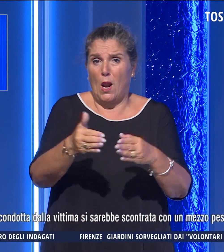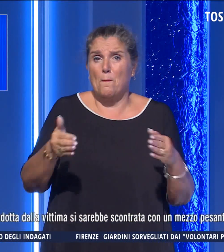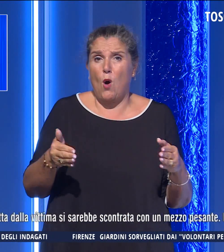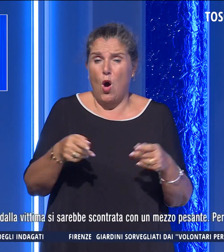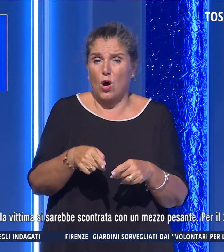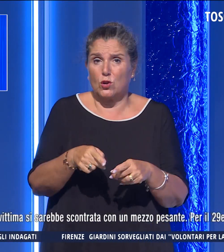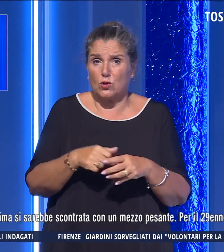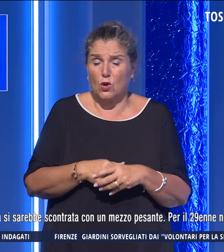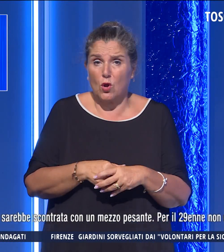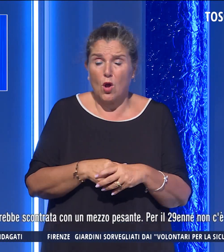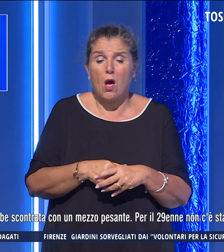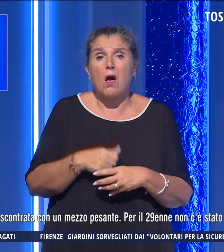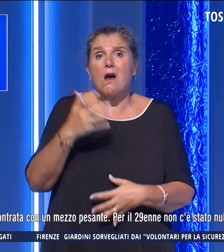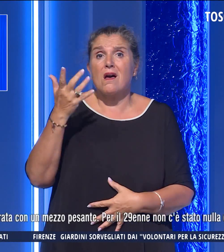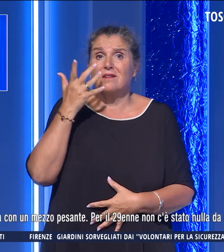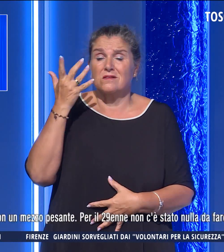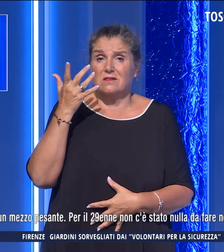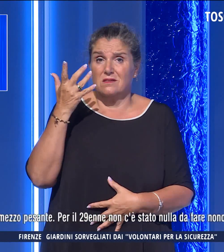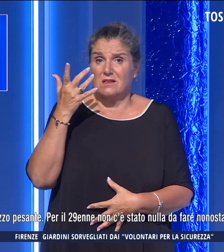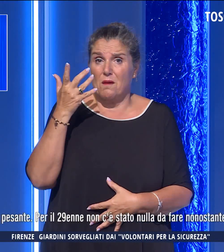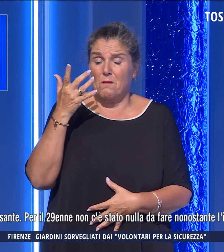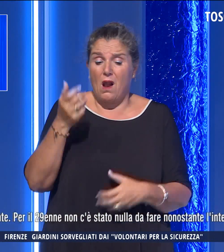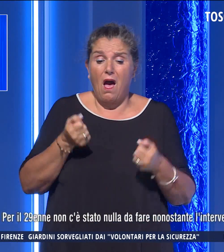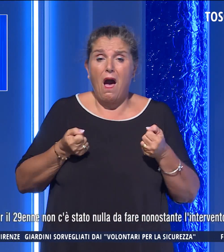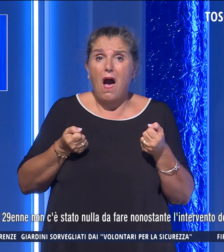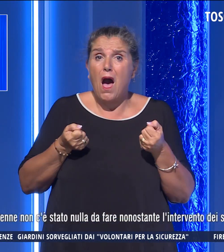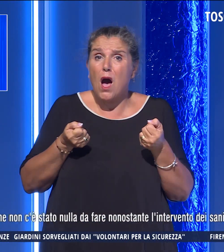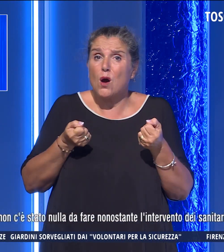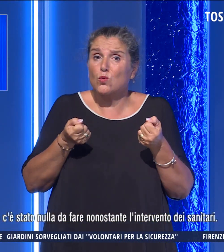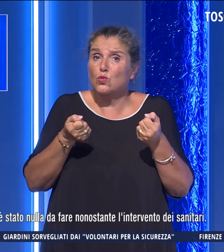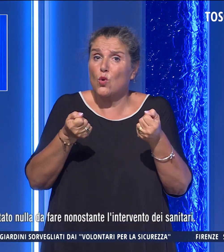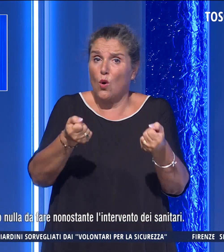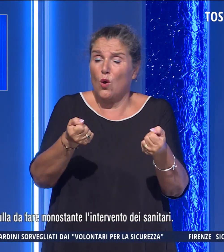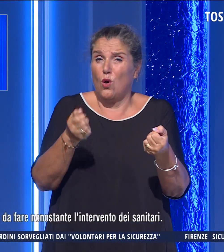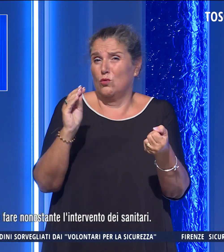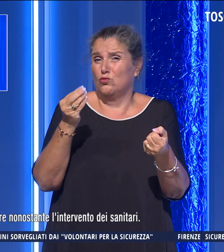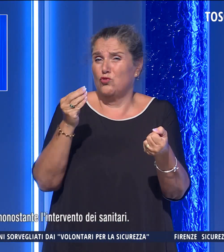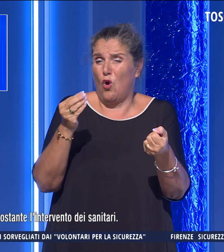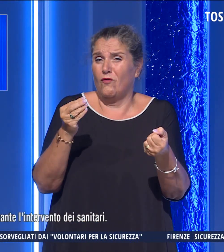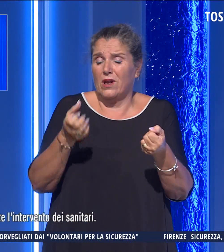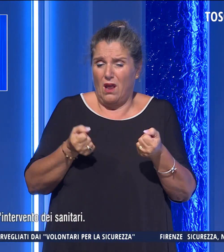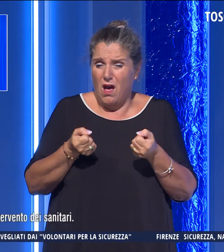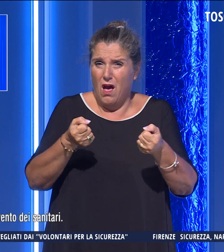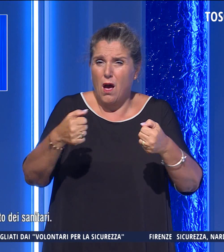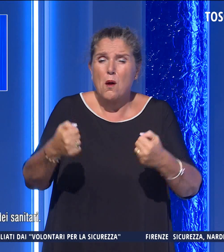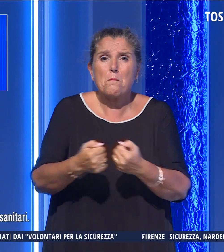Secondo una prima ricostruzione l'auto condotta dalla vittima si sarebbe scontrata con un